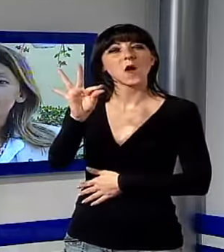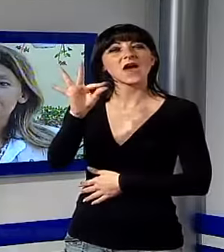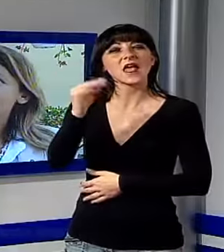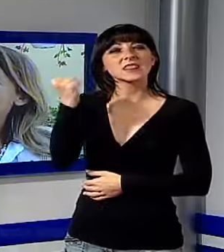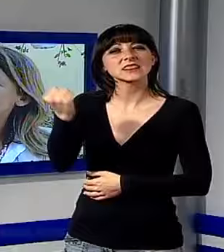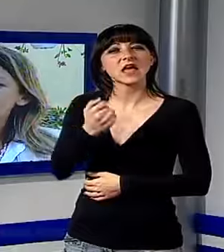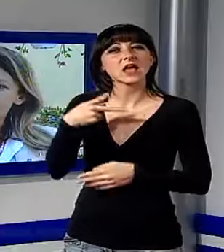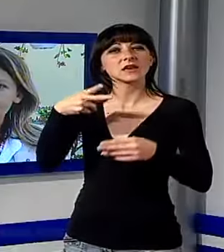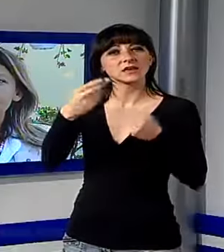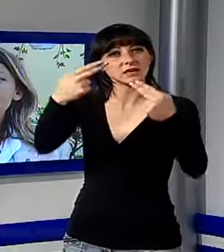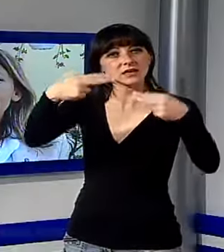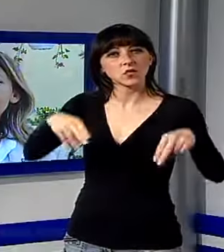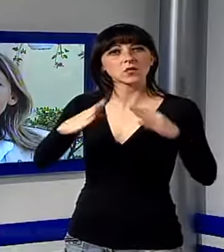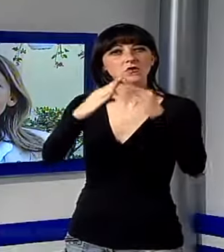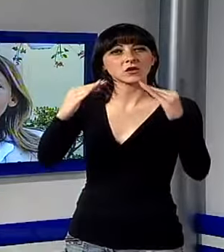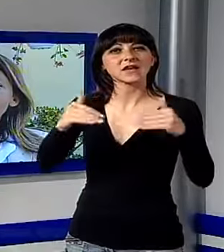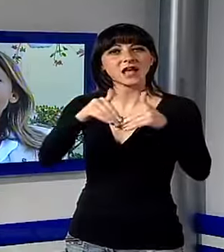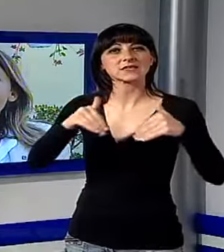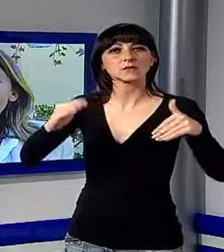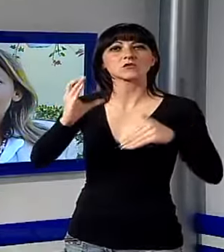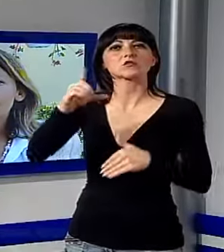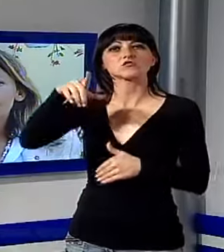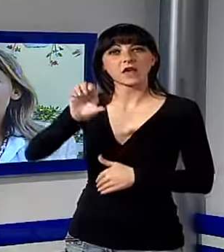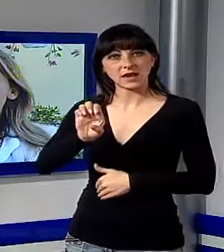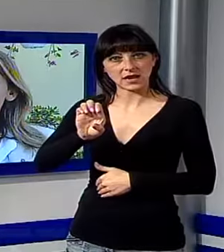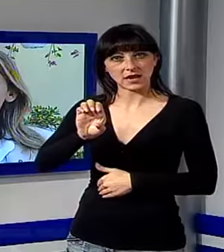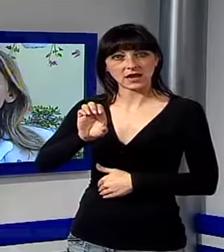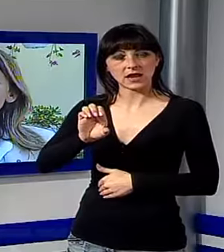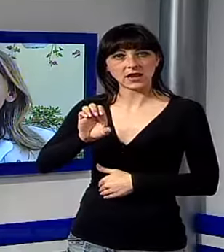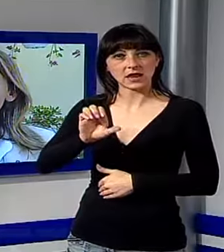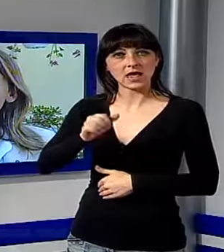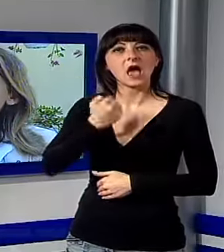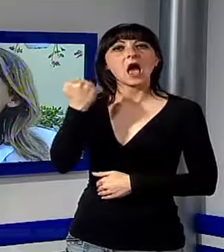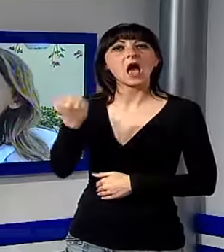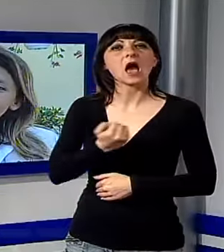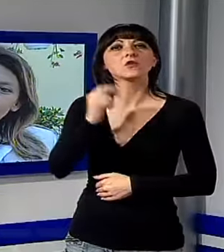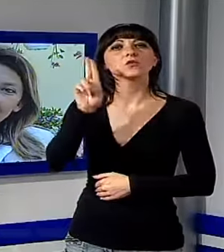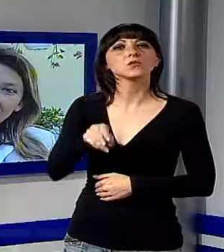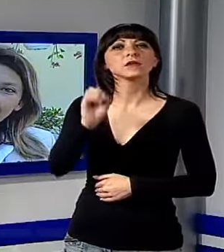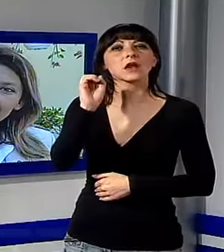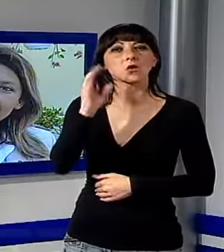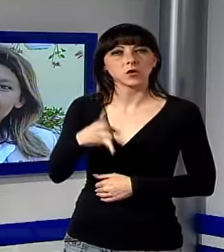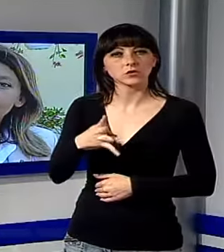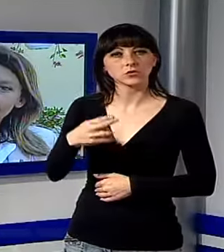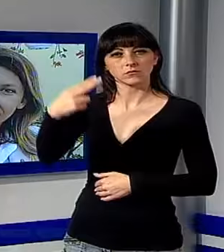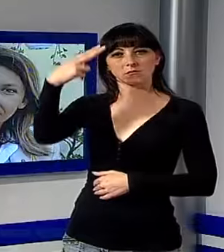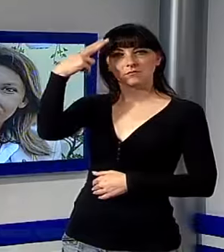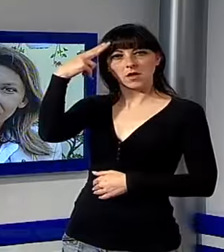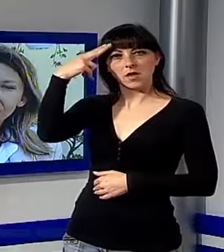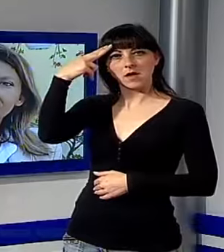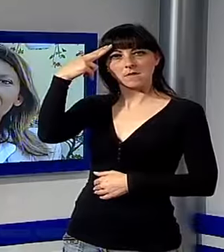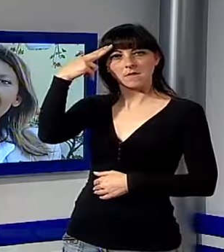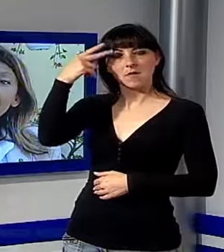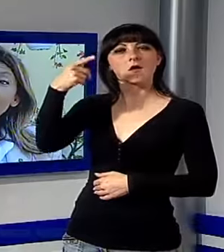'inaugurazione di questo museo. L'intero anno 2014 è stato dedicato a questa importante